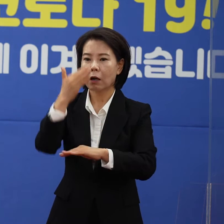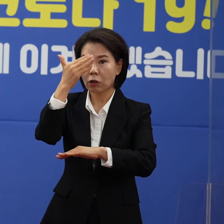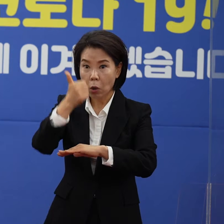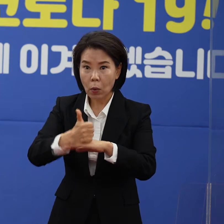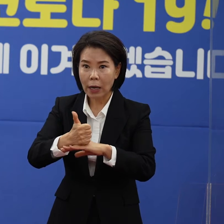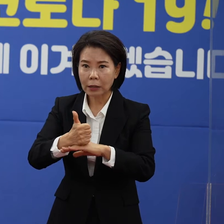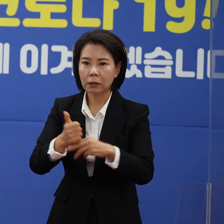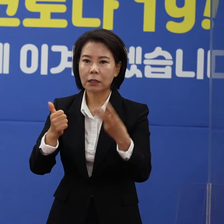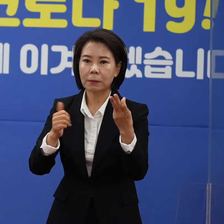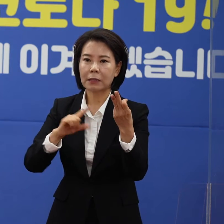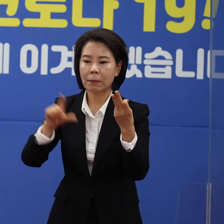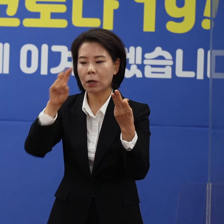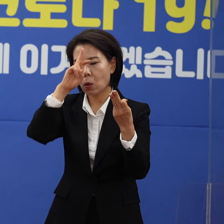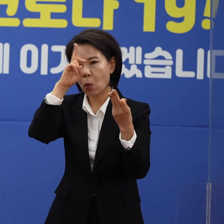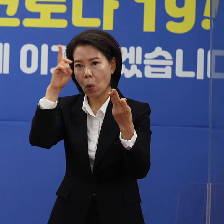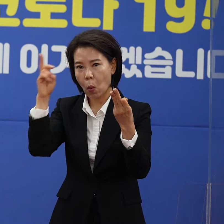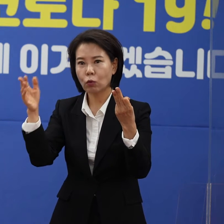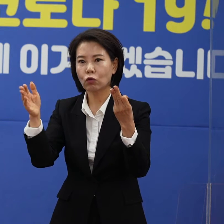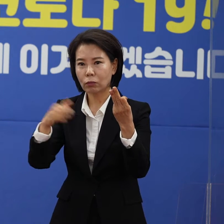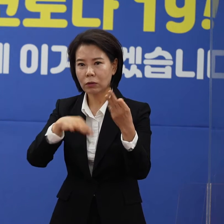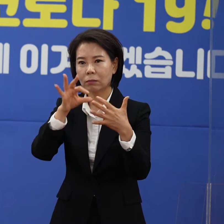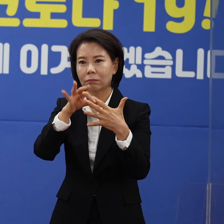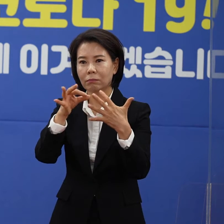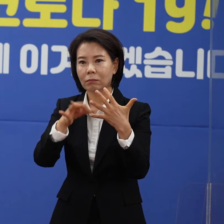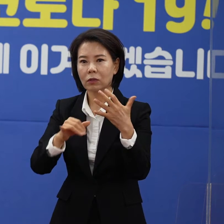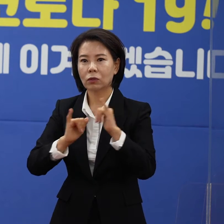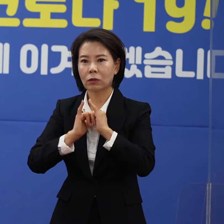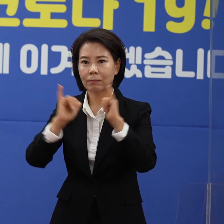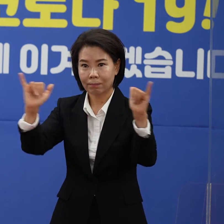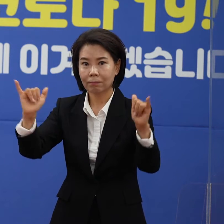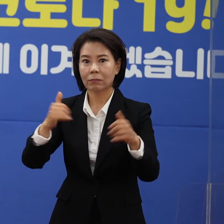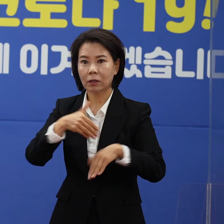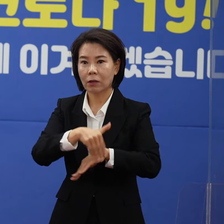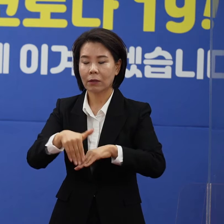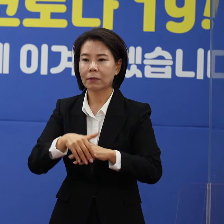결과는 13일 오후부터 순차적으로 통보될 예정입니다.